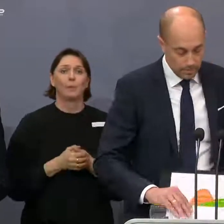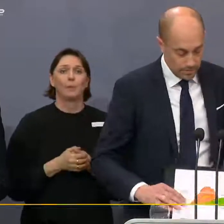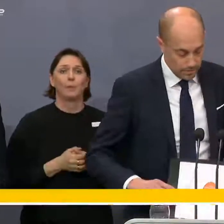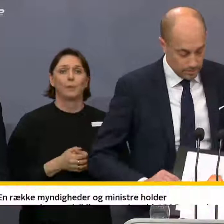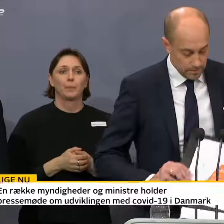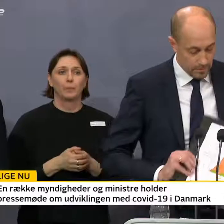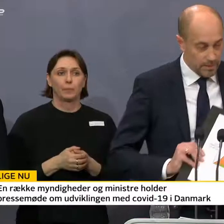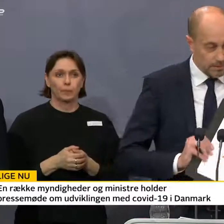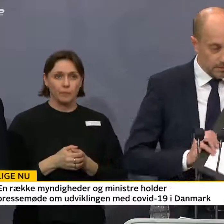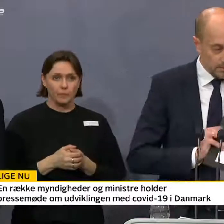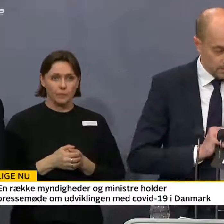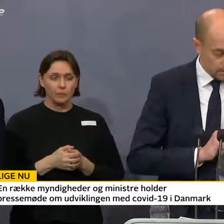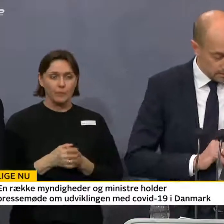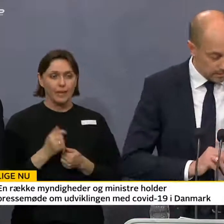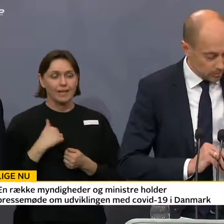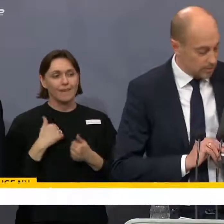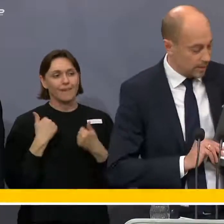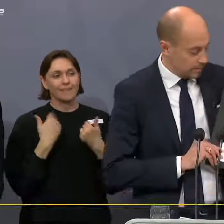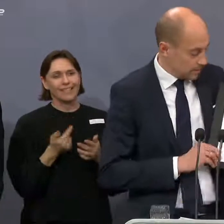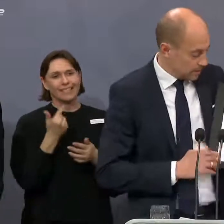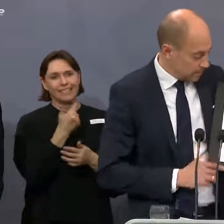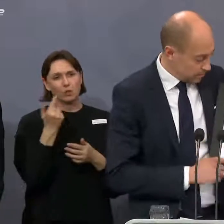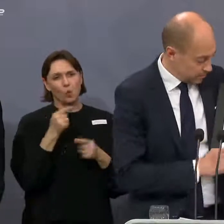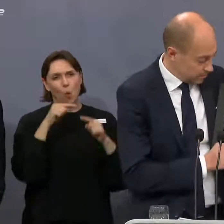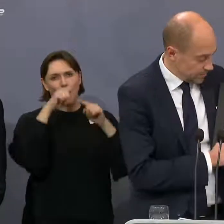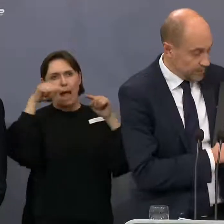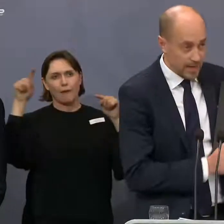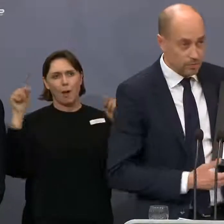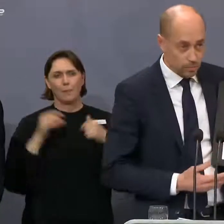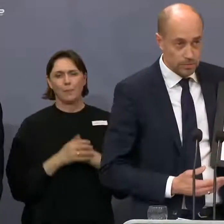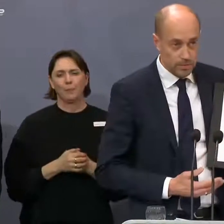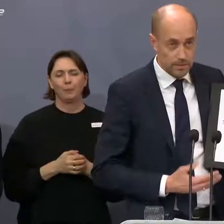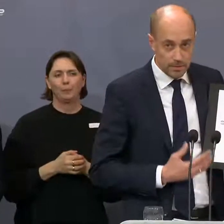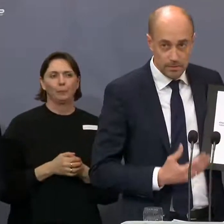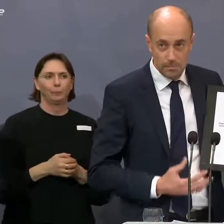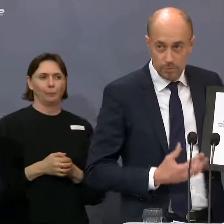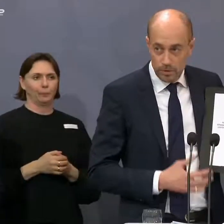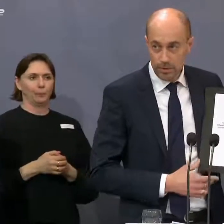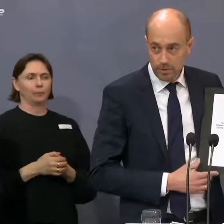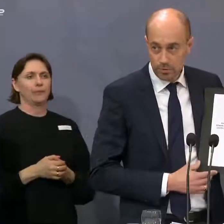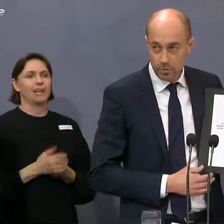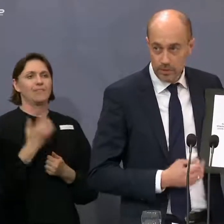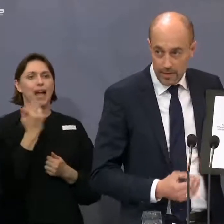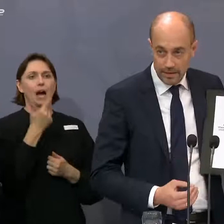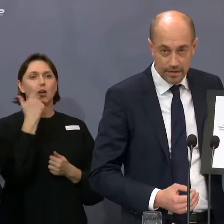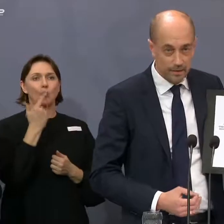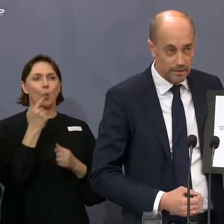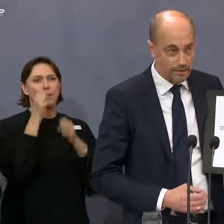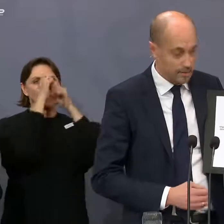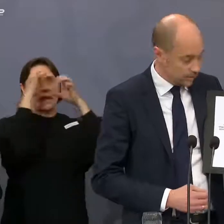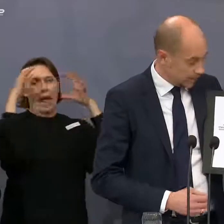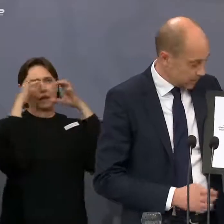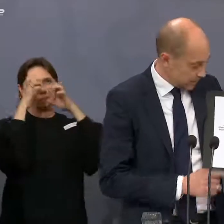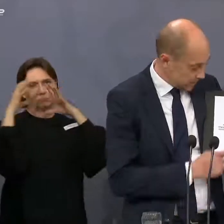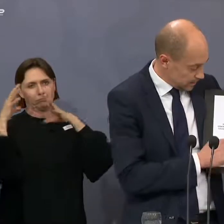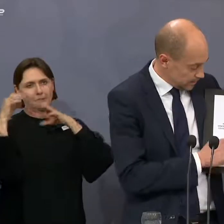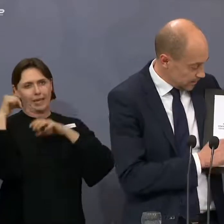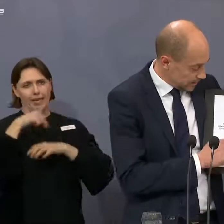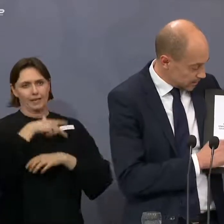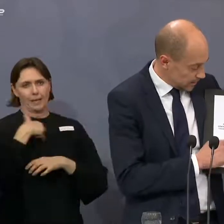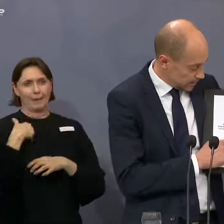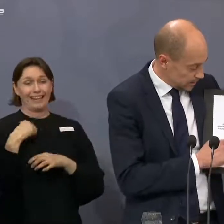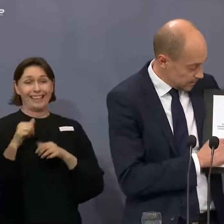Og nu vil jeg vise de her to grafer. Vi har to muligheder, to scenarier her i Danmark.